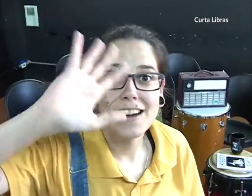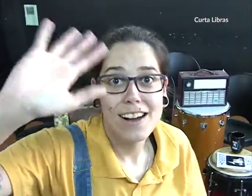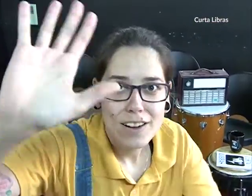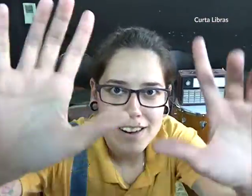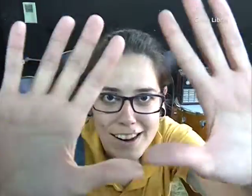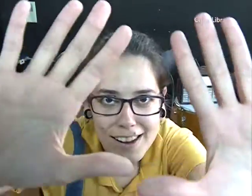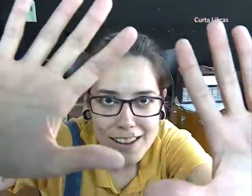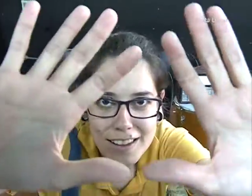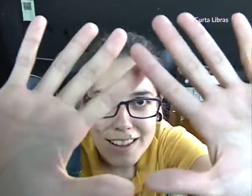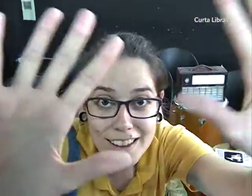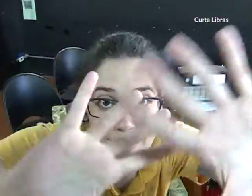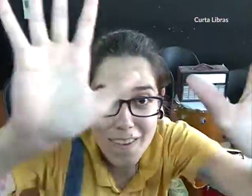tudo bem?